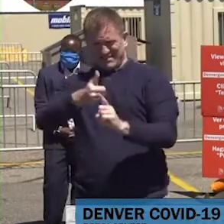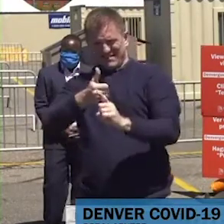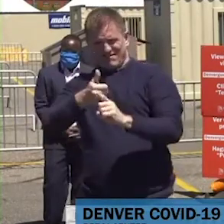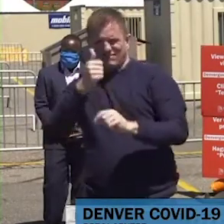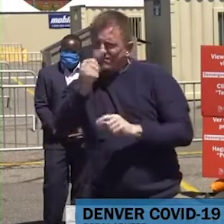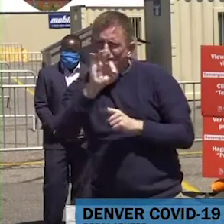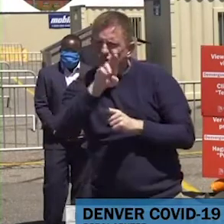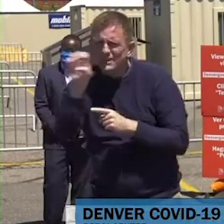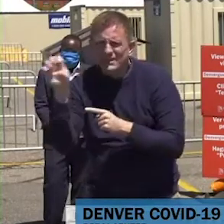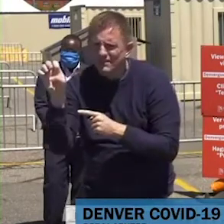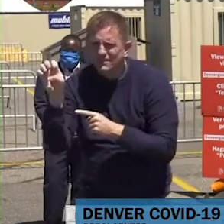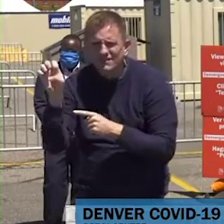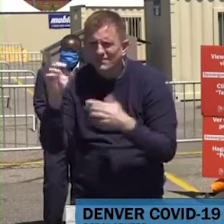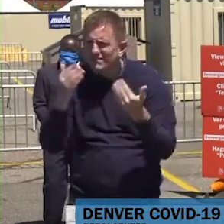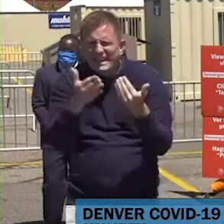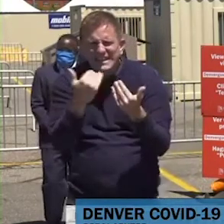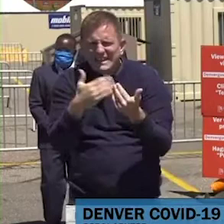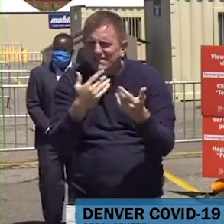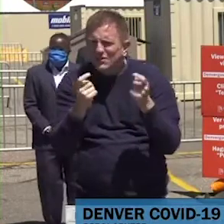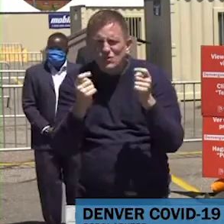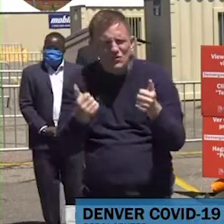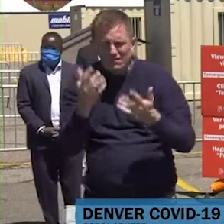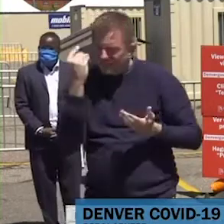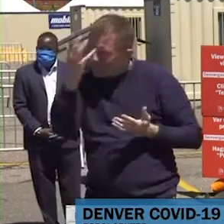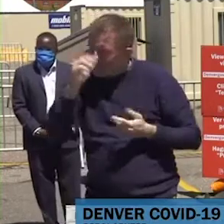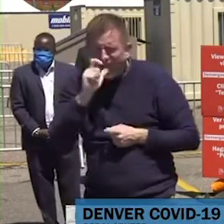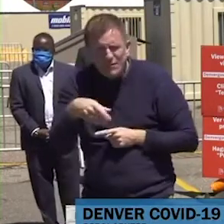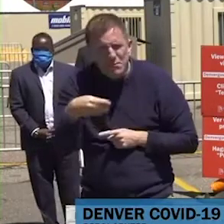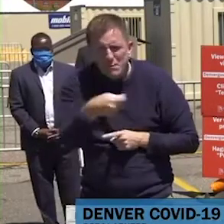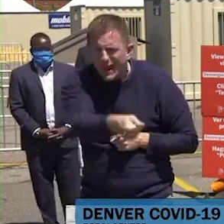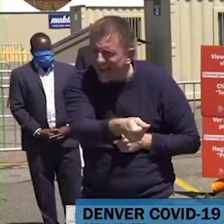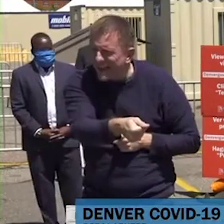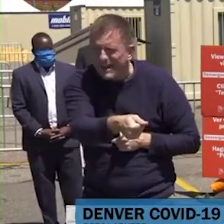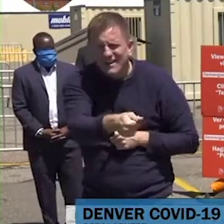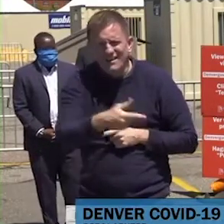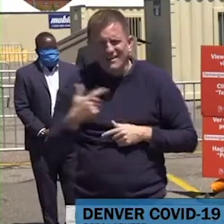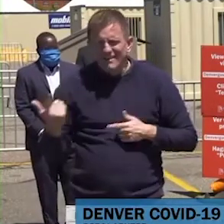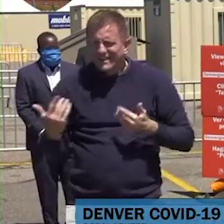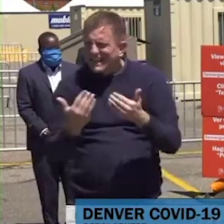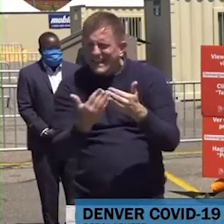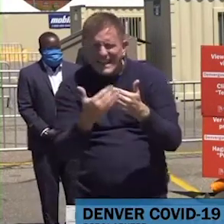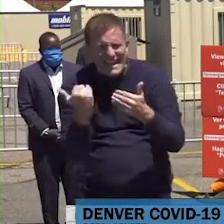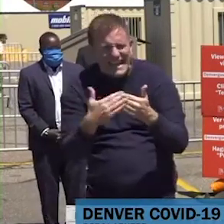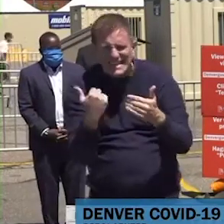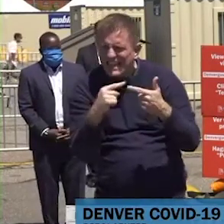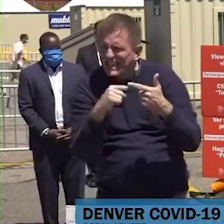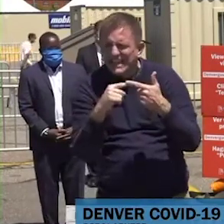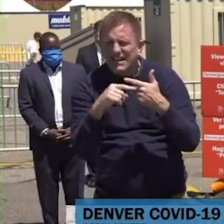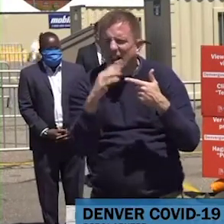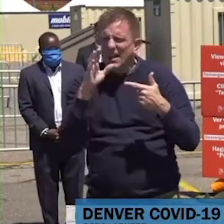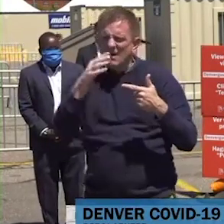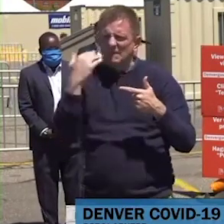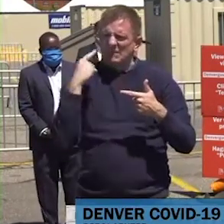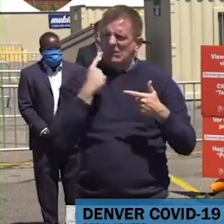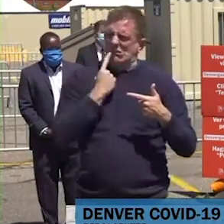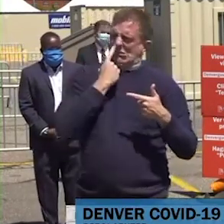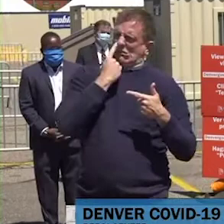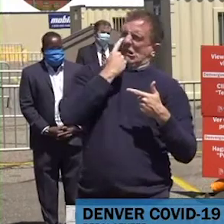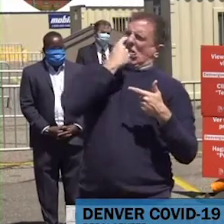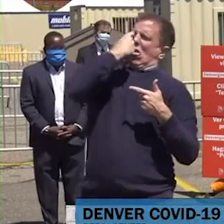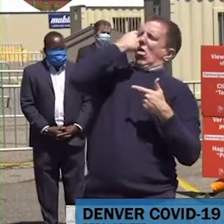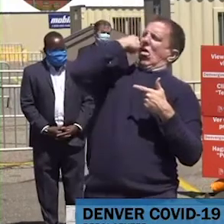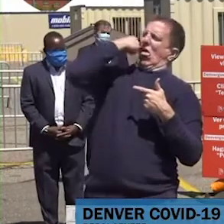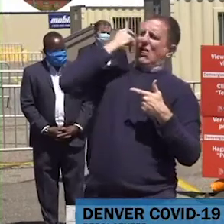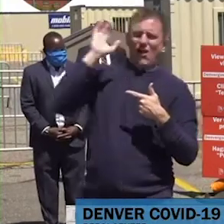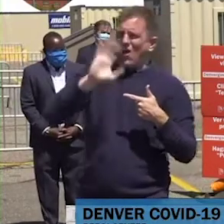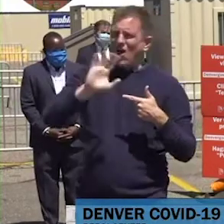qué, ya ni siquiera la meten toda en tu cabeza. Simplemente frotas un hisopo en tu nariz tú mismo. No